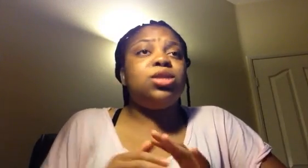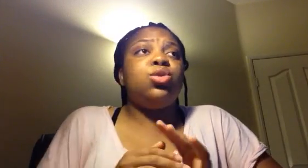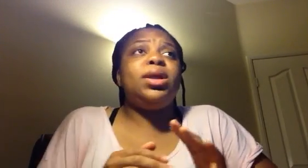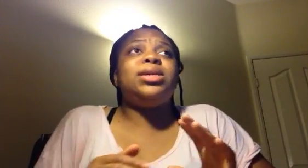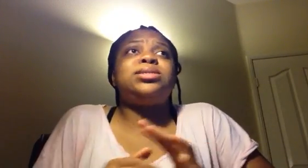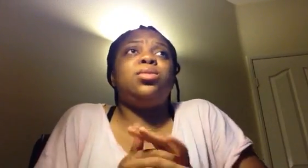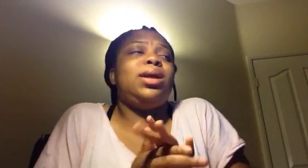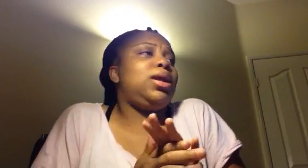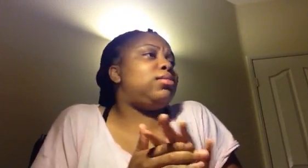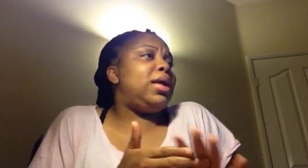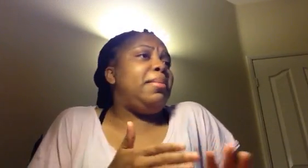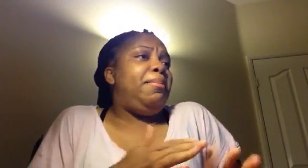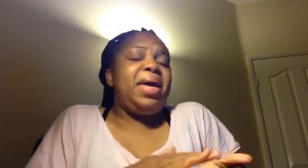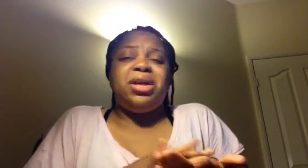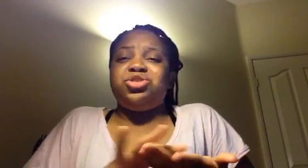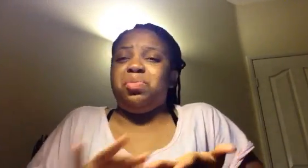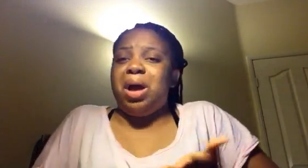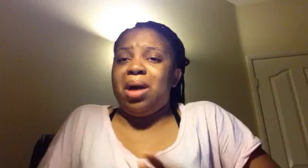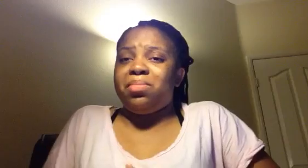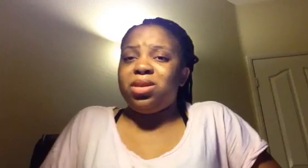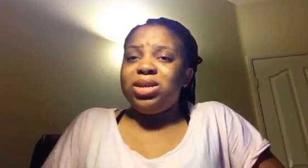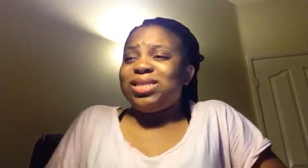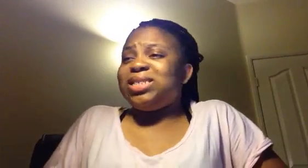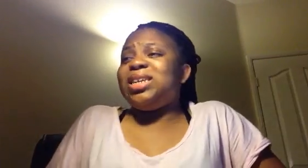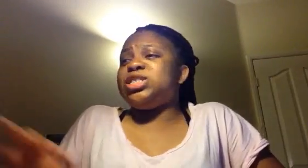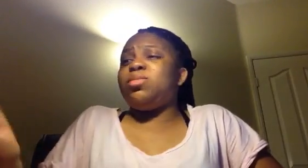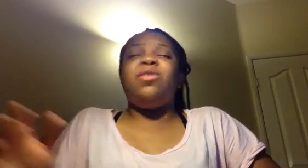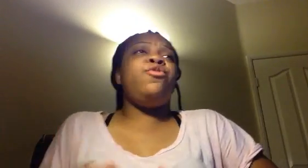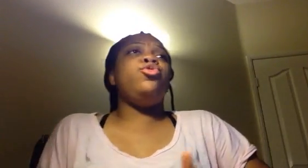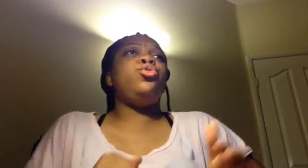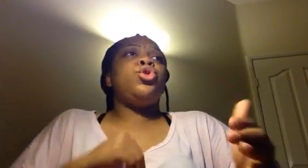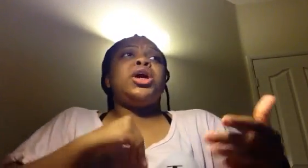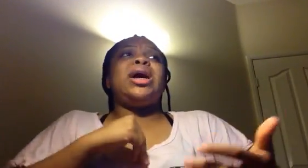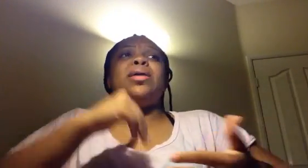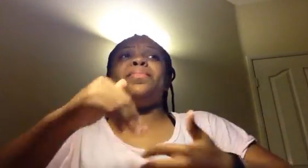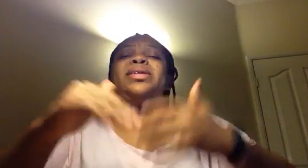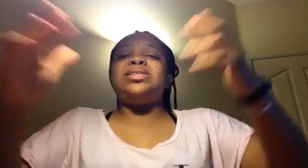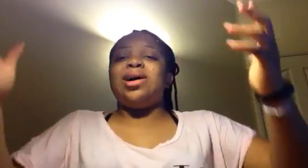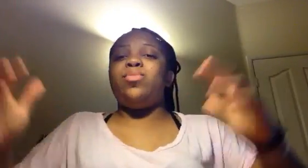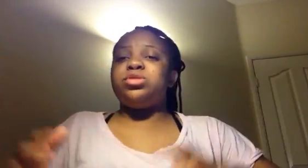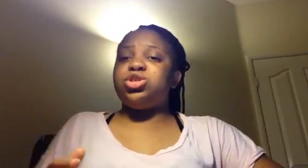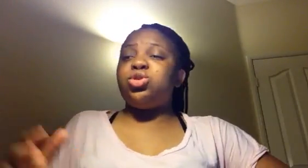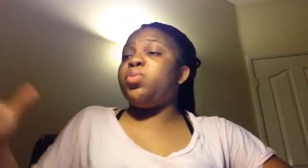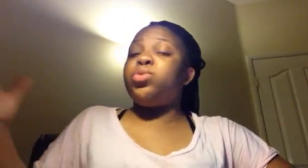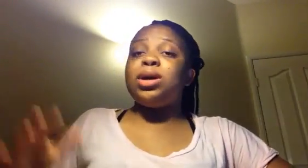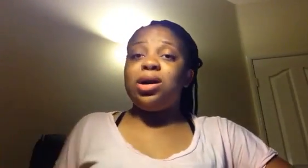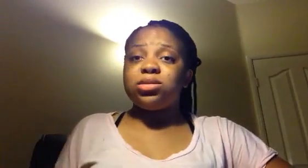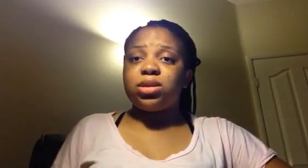Donc, il est sûrement imperturbable. C'est-à-dire, il est sûrement venu remplir sa position et puis il rentre.